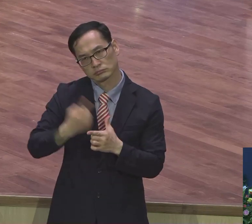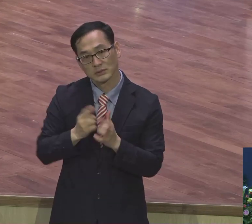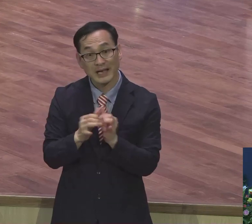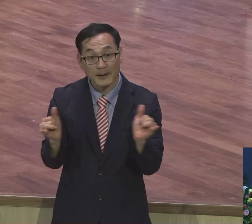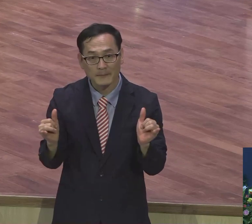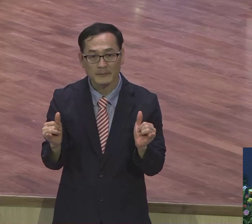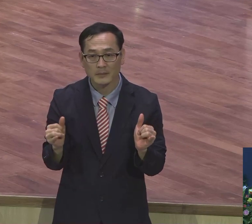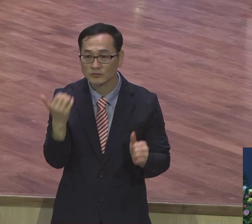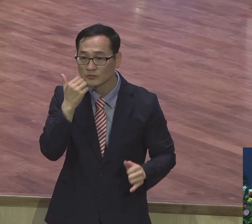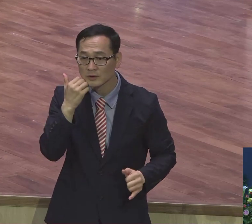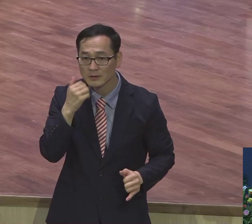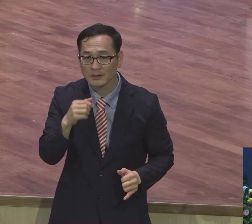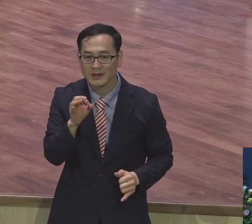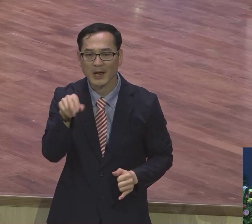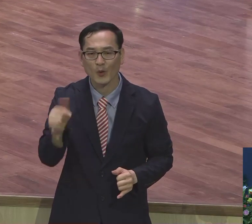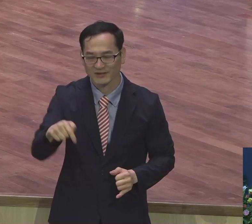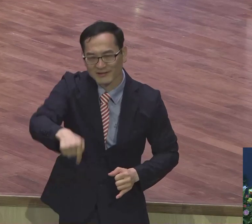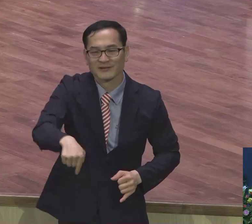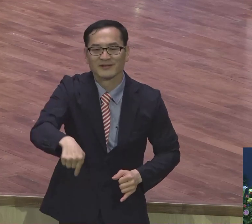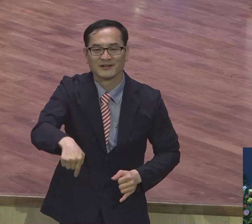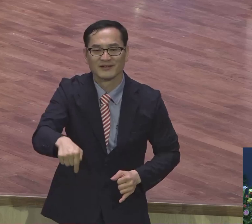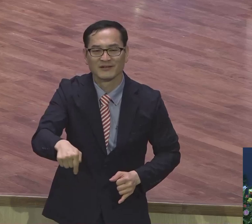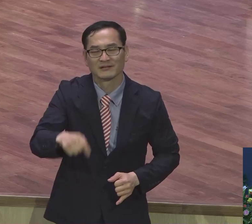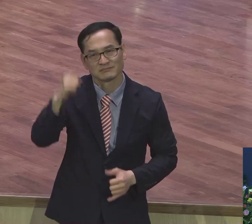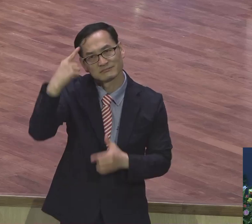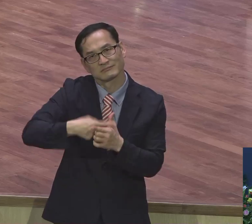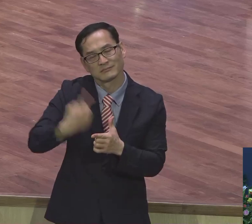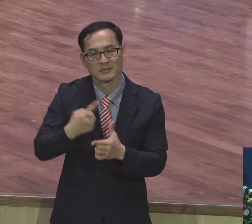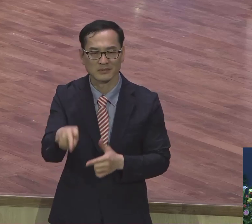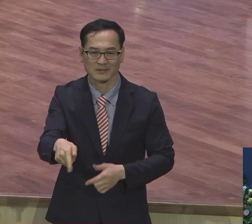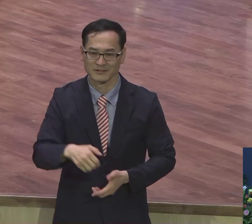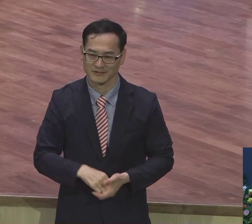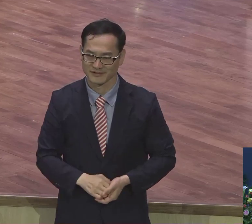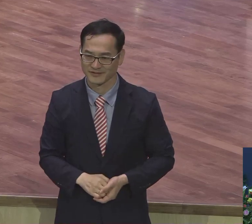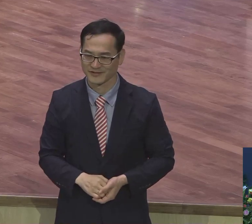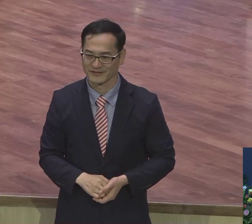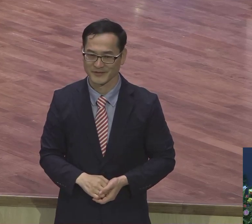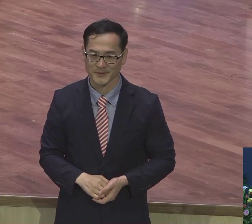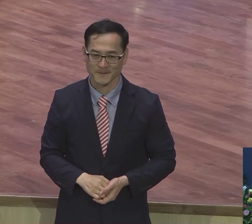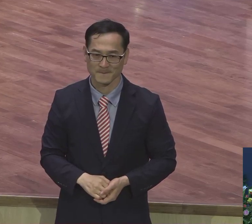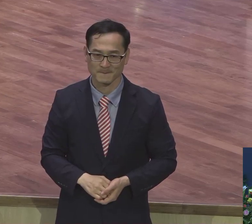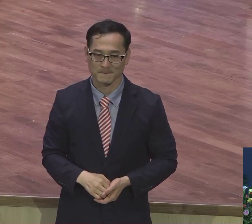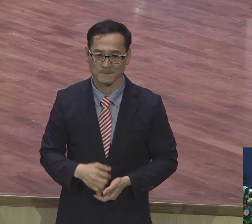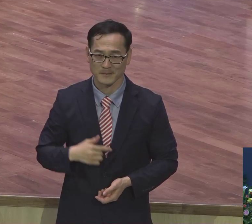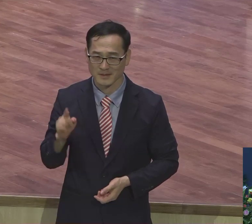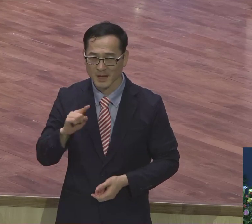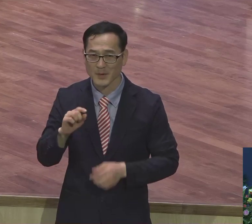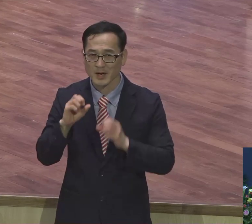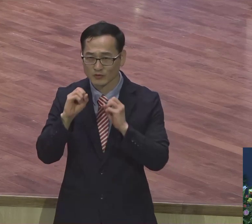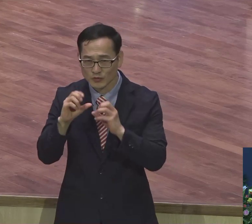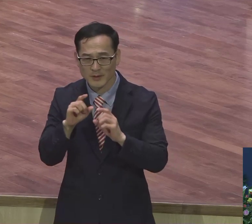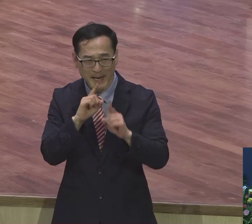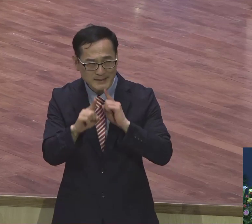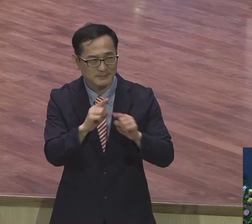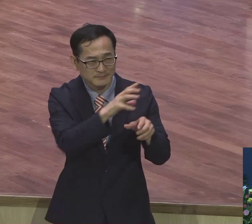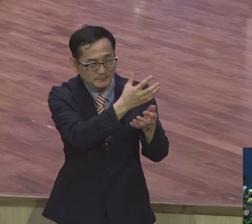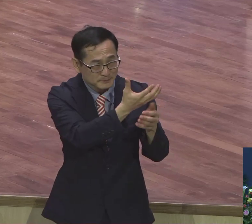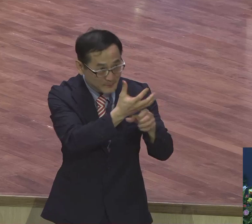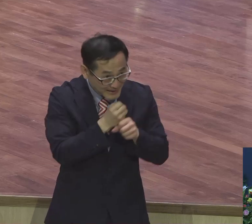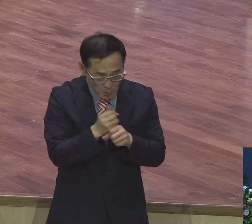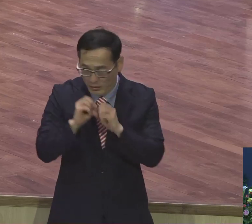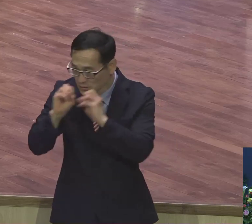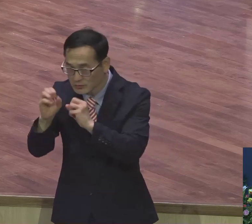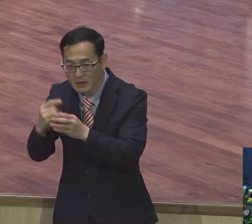받겠다고. 만약 유목사는 미국에서 있으면 이거 운동을요. 저는요. 매달 가야 돼. 매주 가야 돼. 메시지 들어야 돼. 이거 아니면